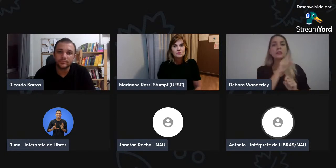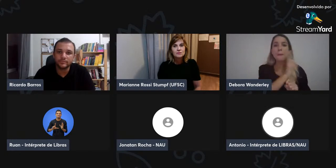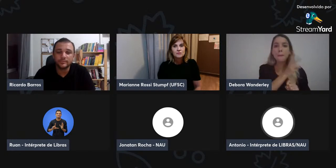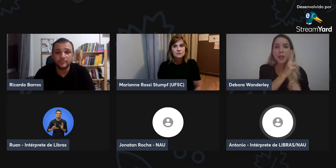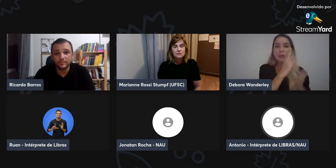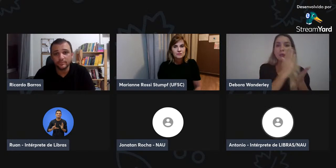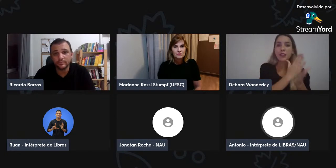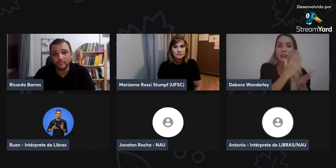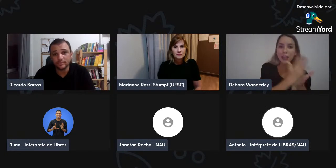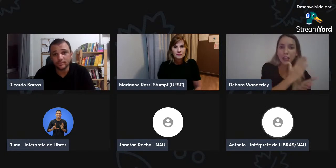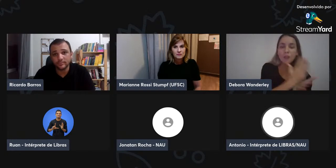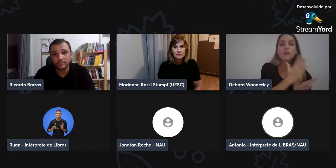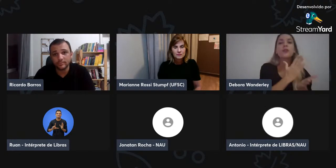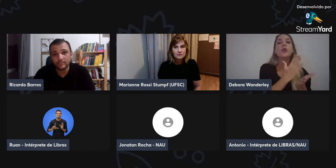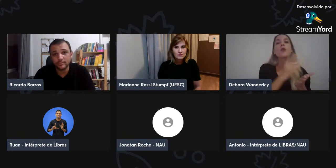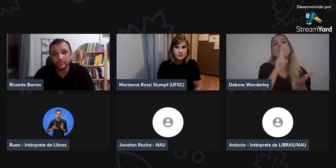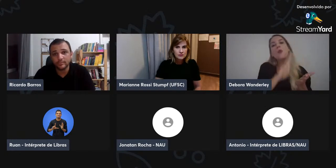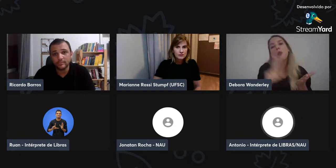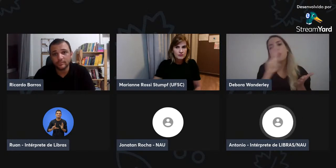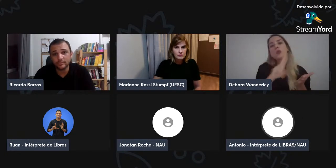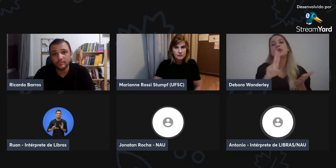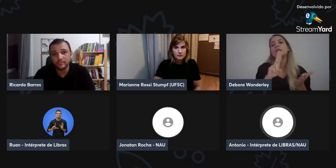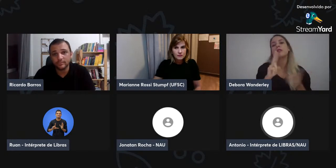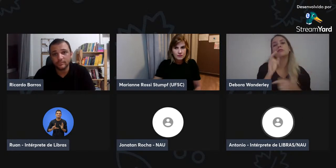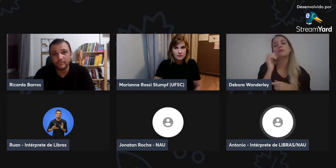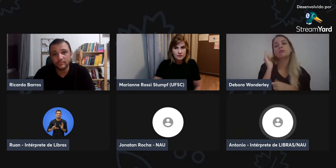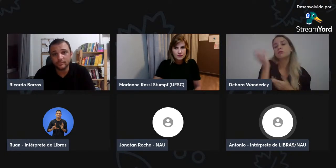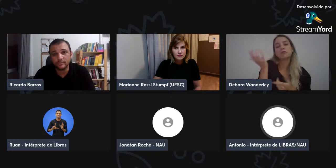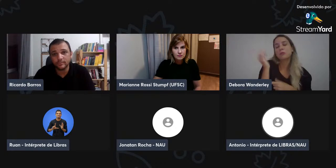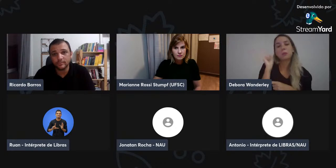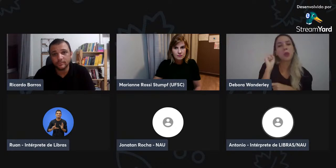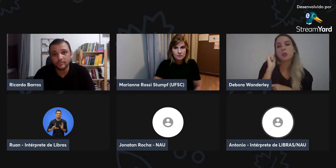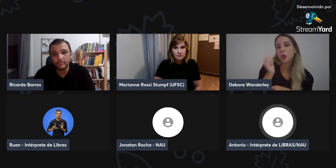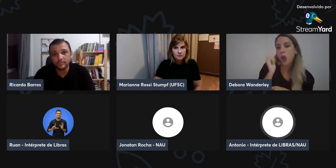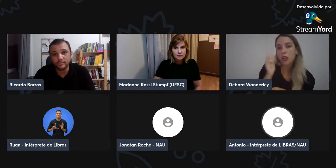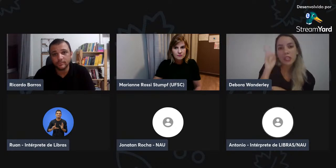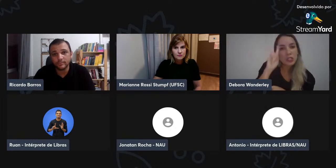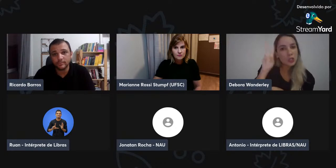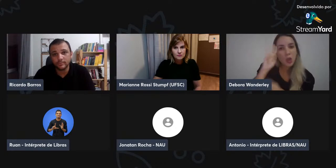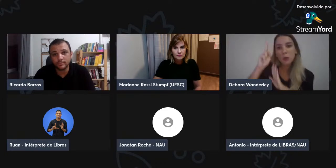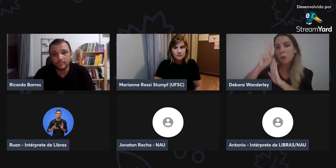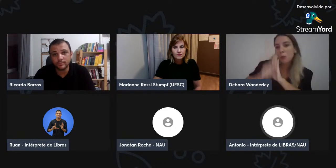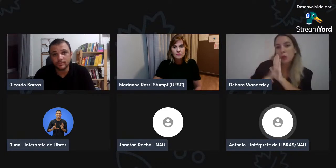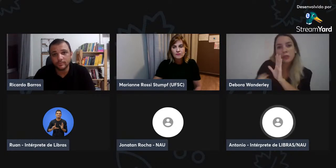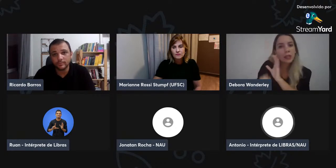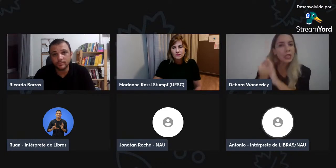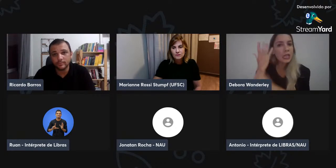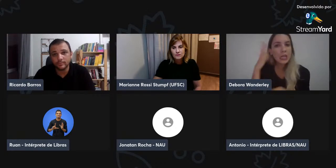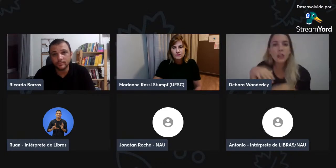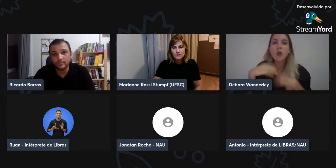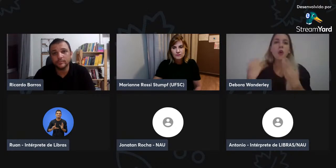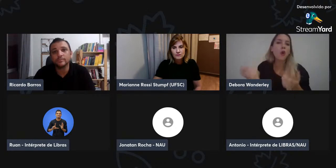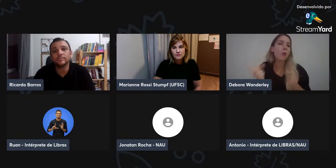teria mais aquela preocupação de ter algo tão